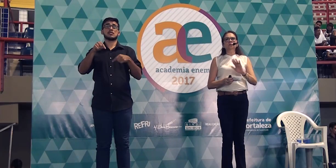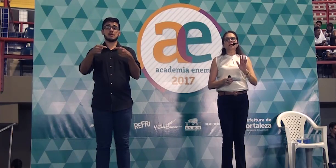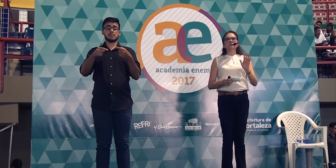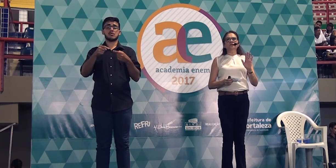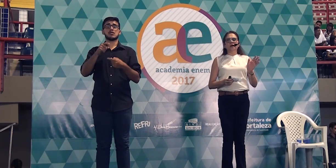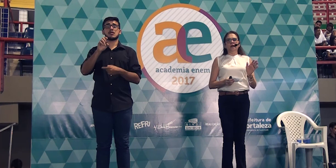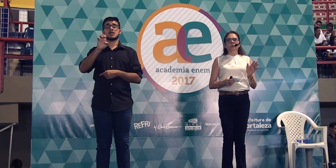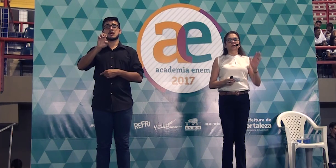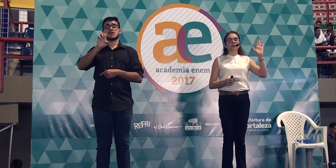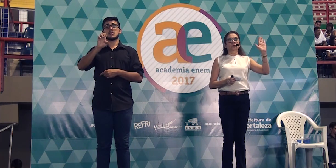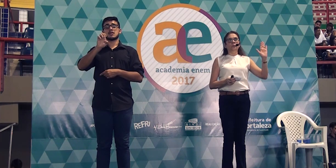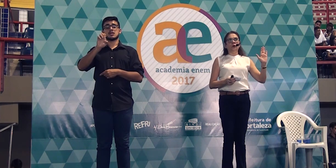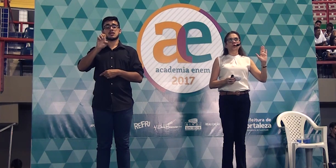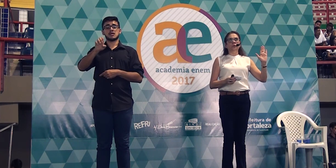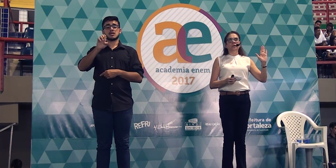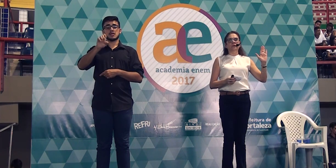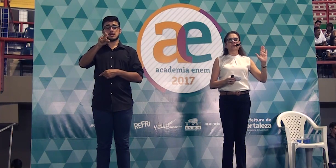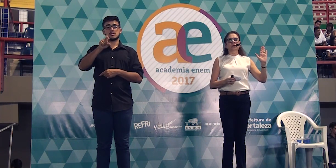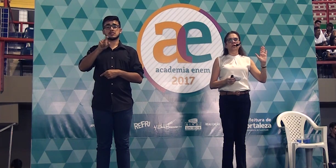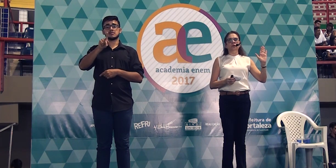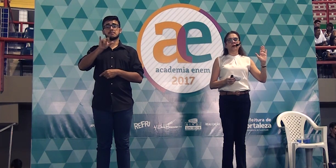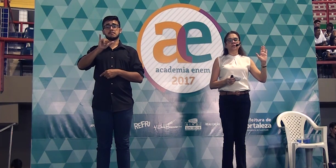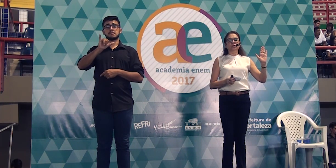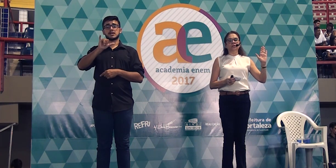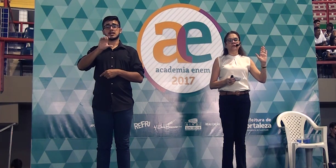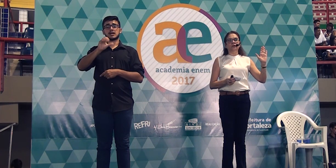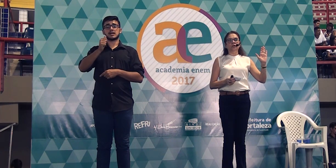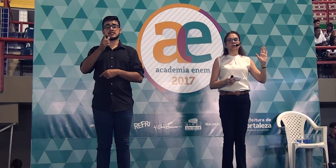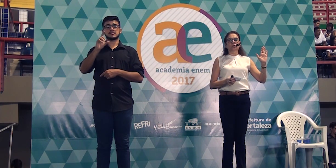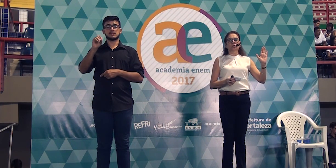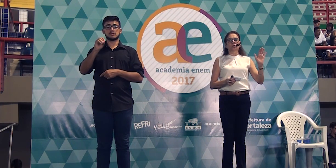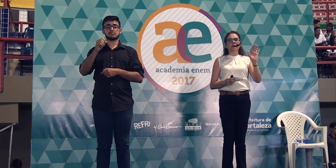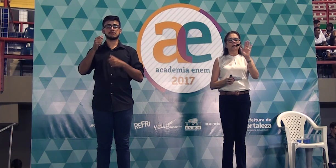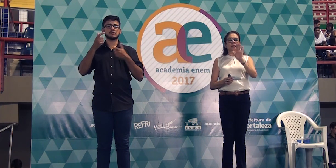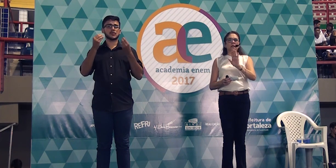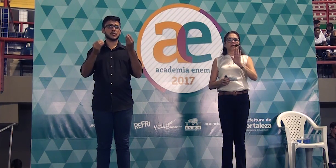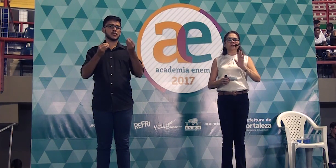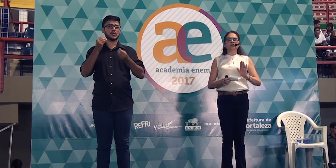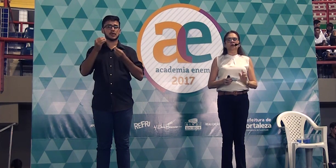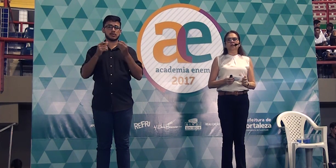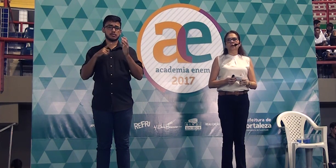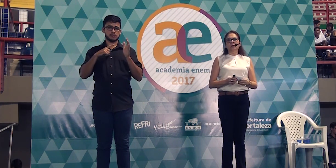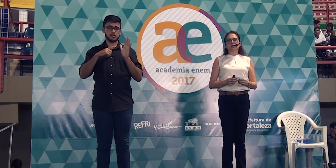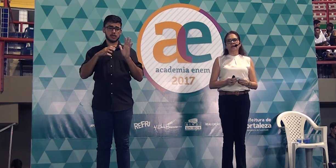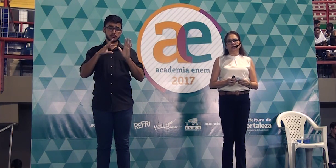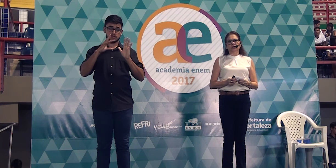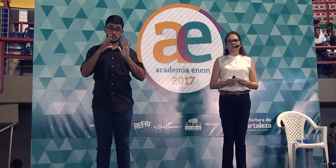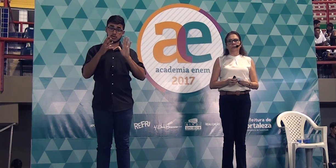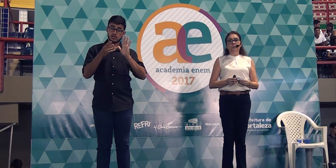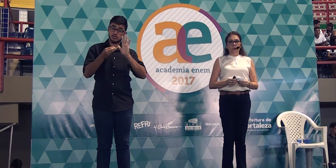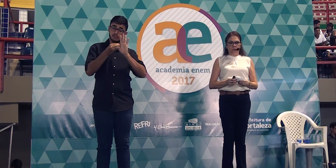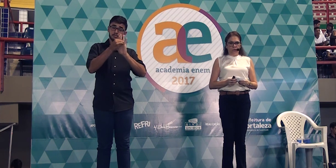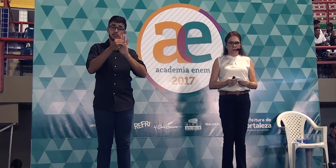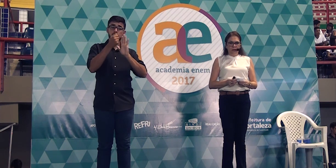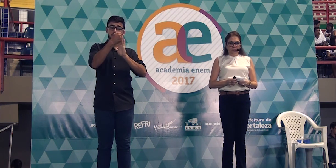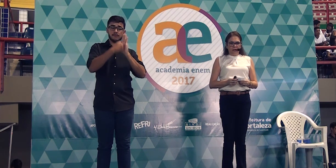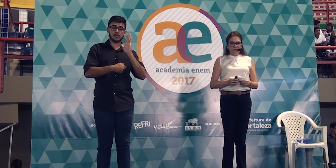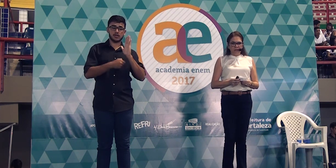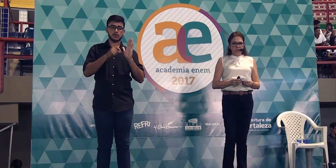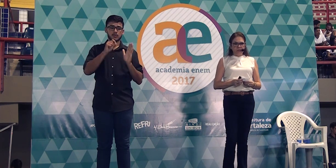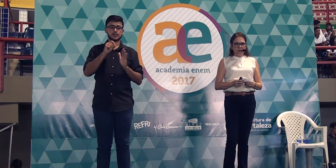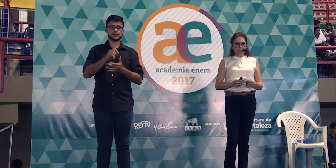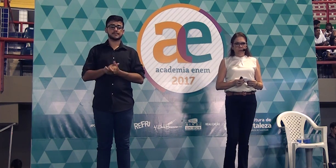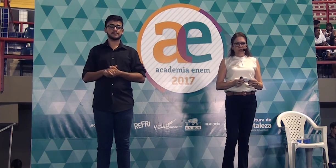Não tem verbo, tem um pronome indefinido, um artigo indefinido, uma, e desordem, um adjetivo. Ponto.